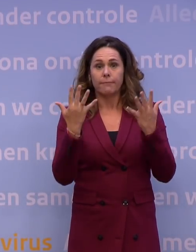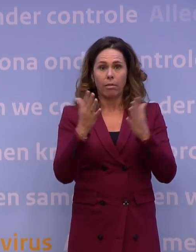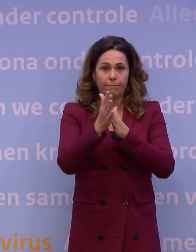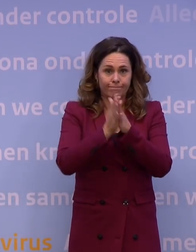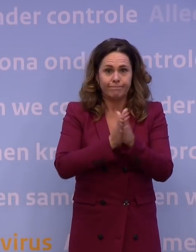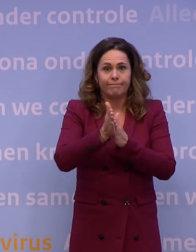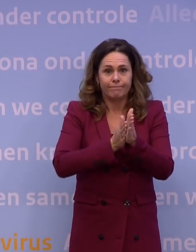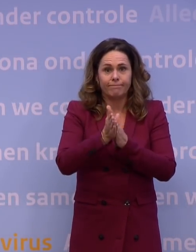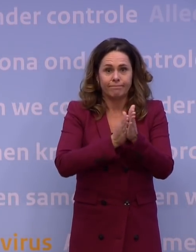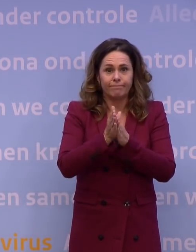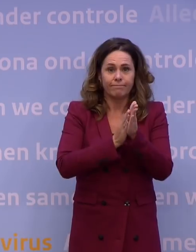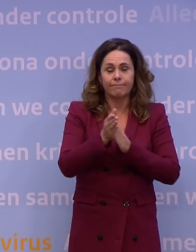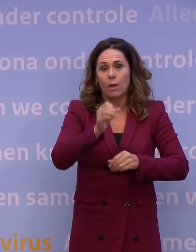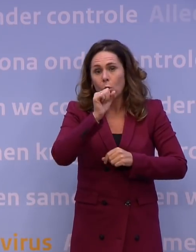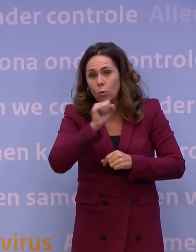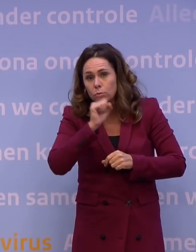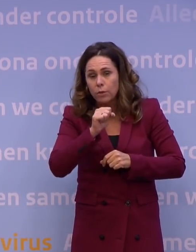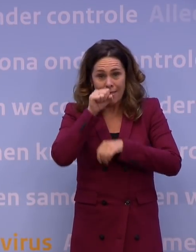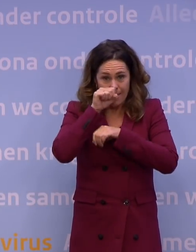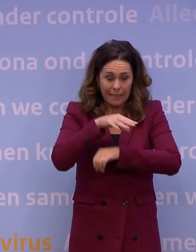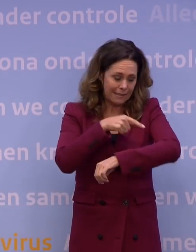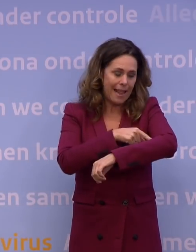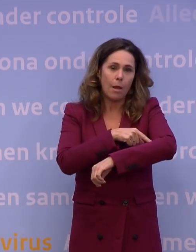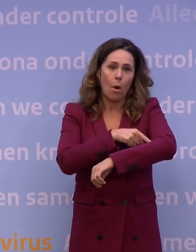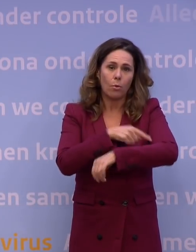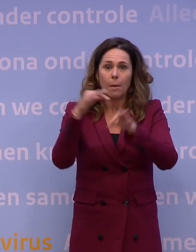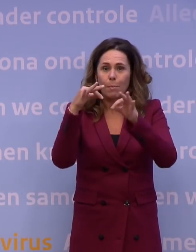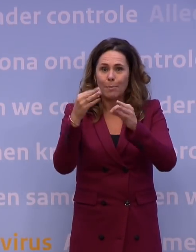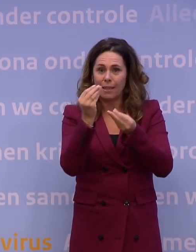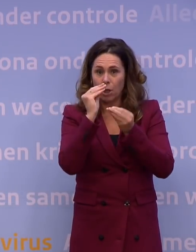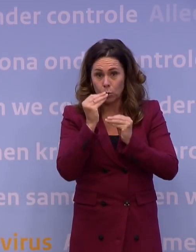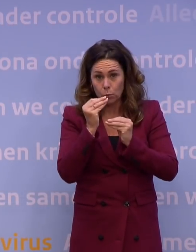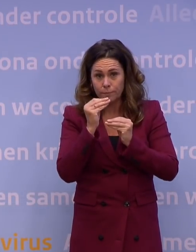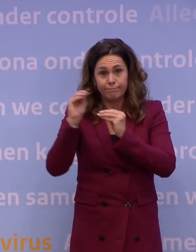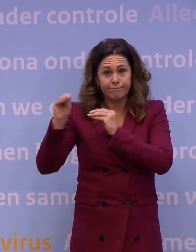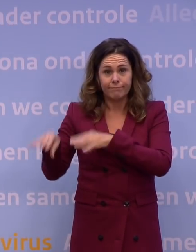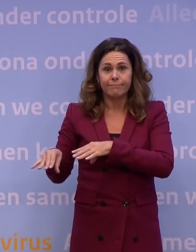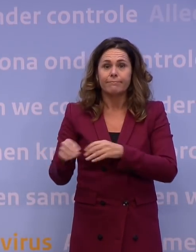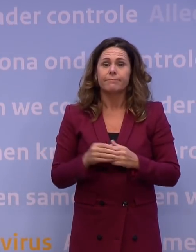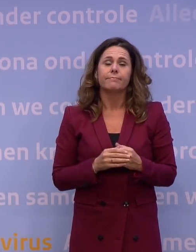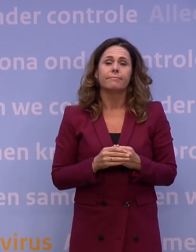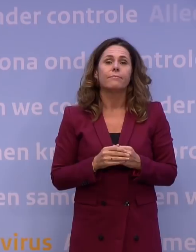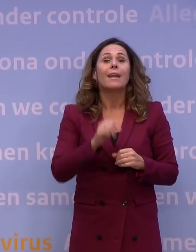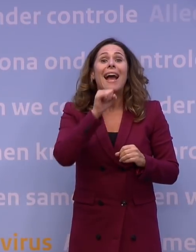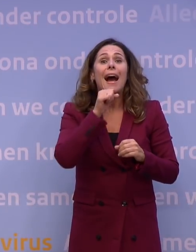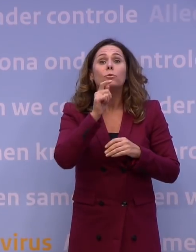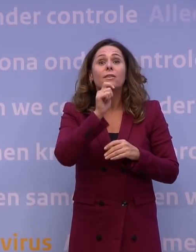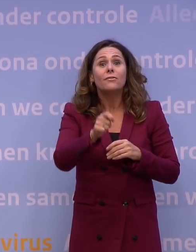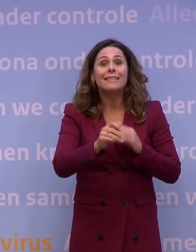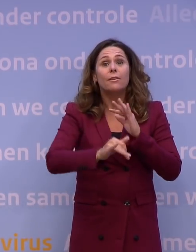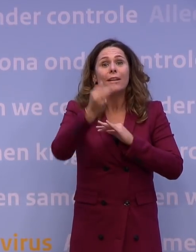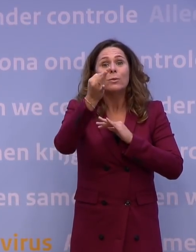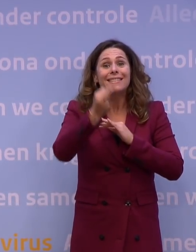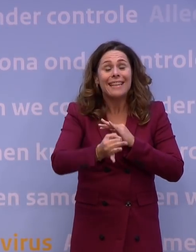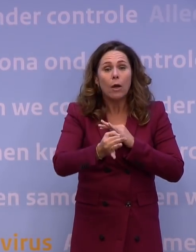nies en hoest in je elleboog en gebruik papieren zakdoetjes. Wat we aanscherpen is het oude advies om zoveel mogelijk thuis te